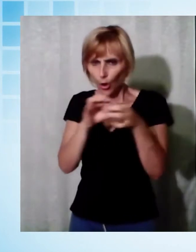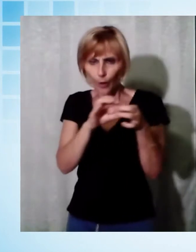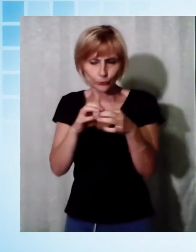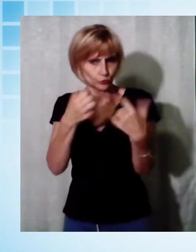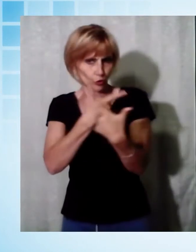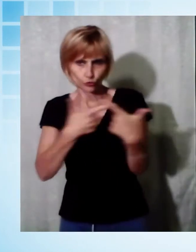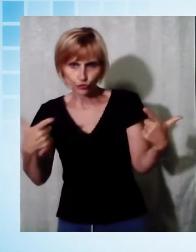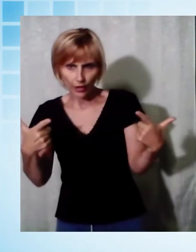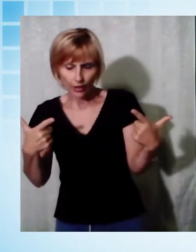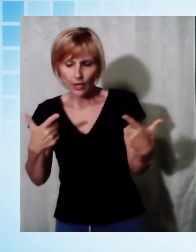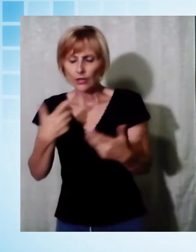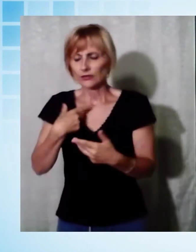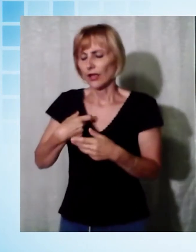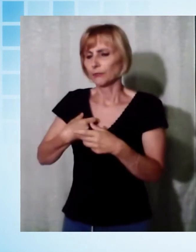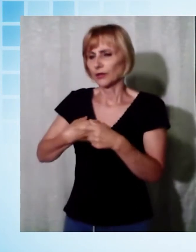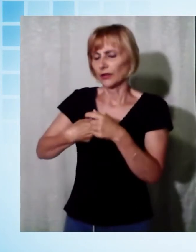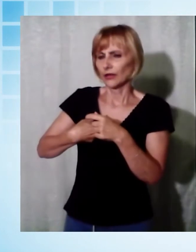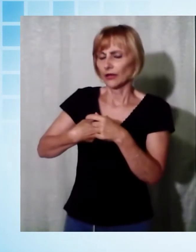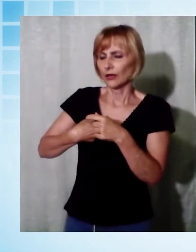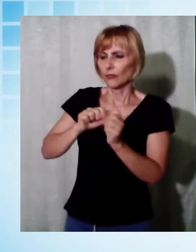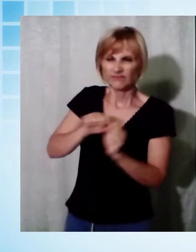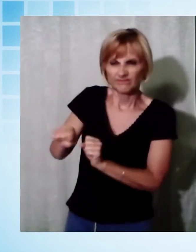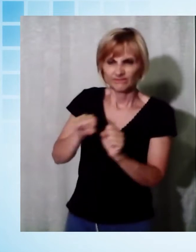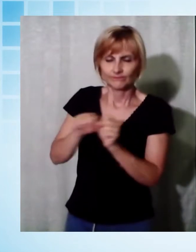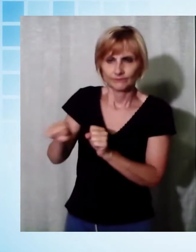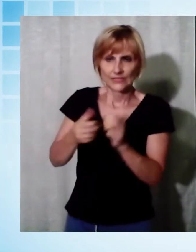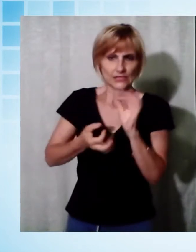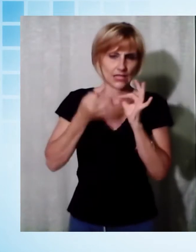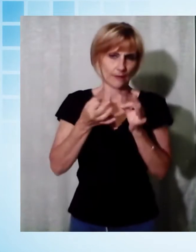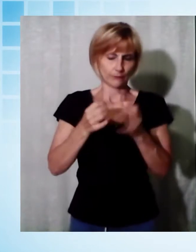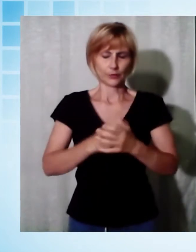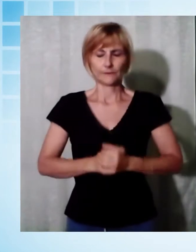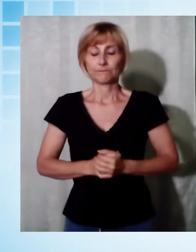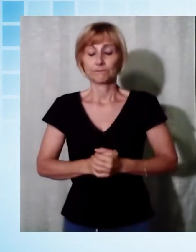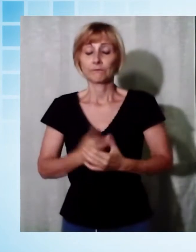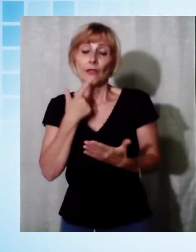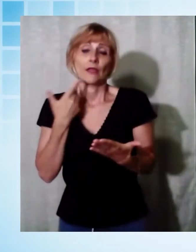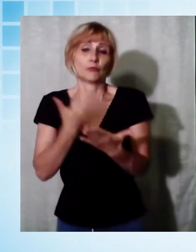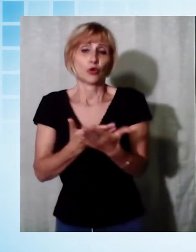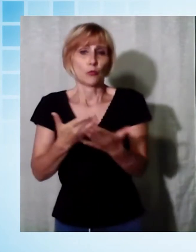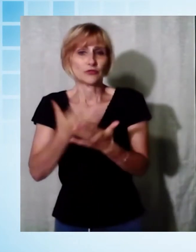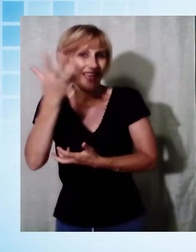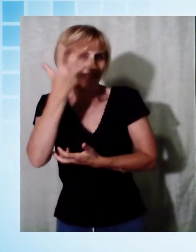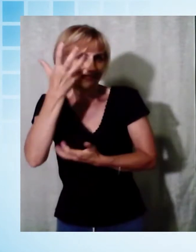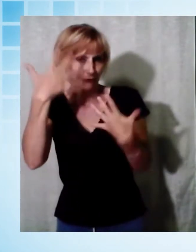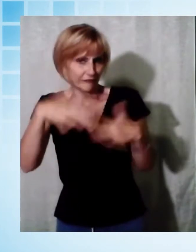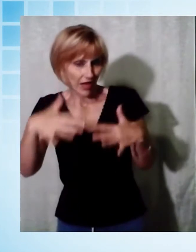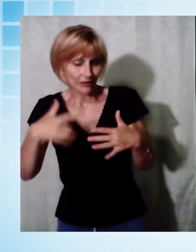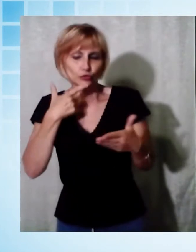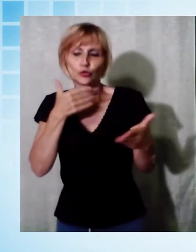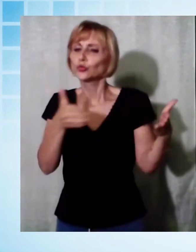sempre respinto dalla maggioranza. Diversi gli esempi presentati durante la conferenza stampa che si è svolta